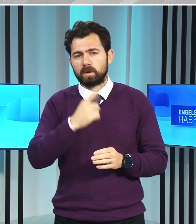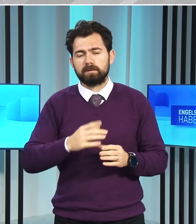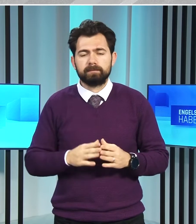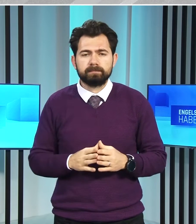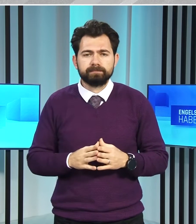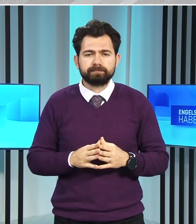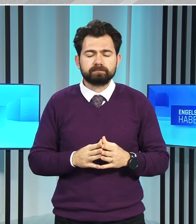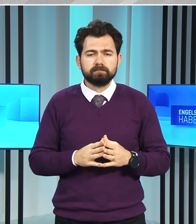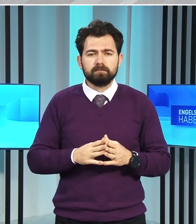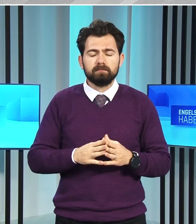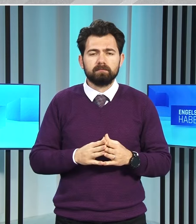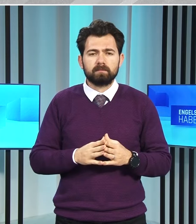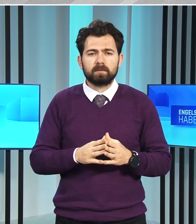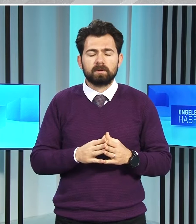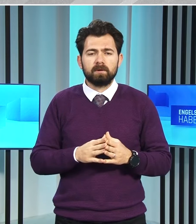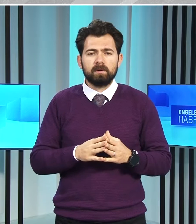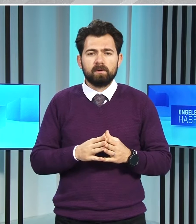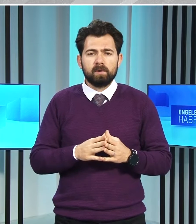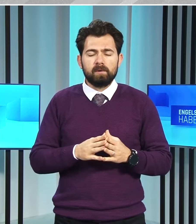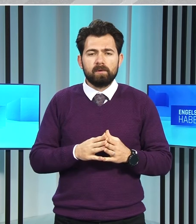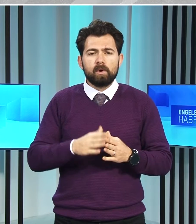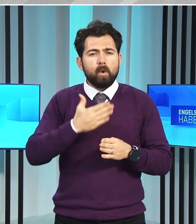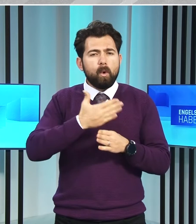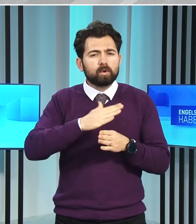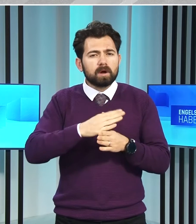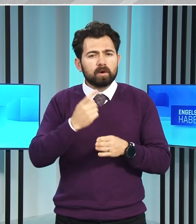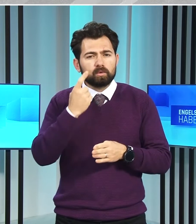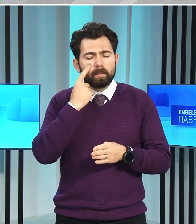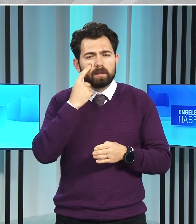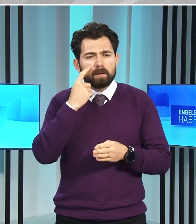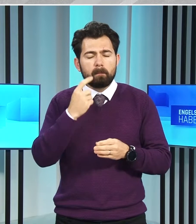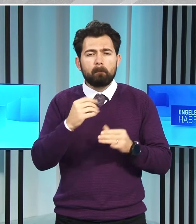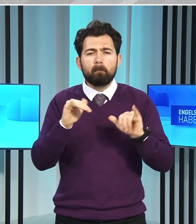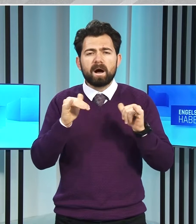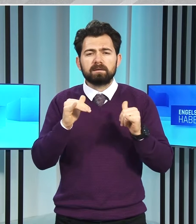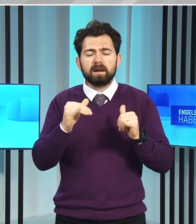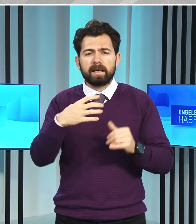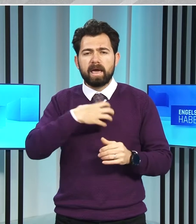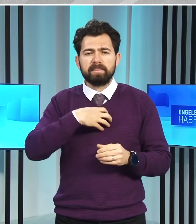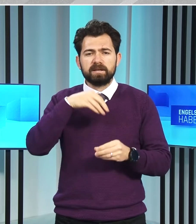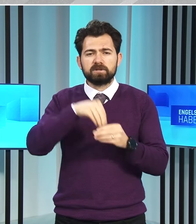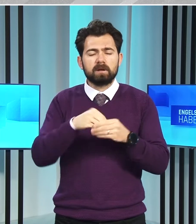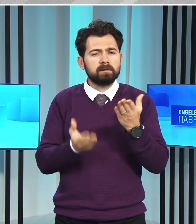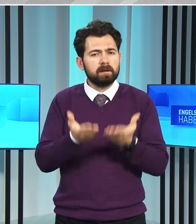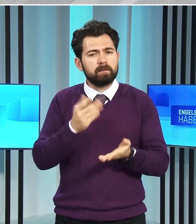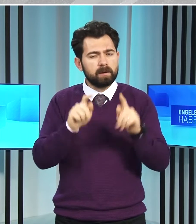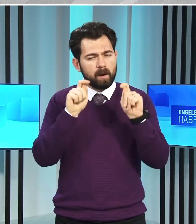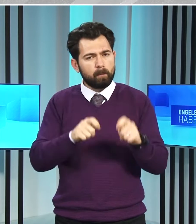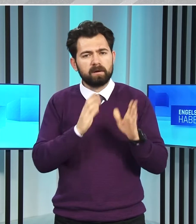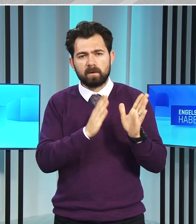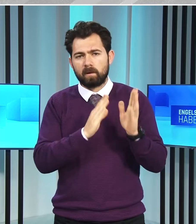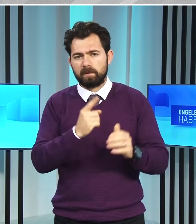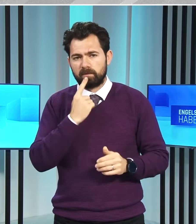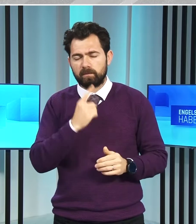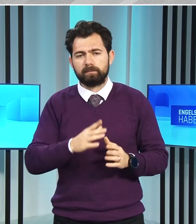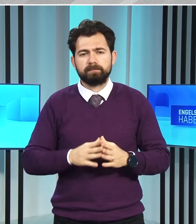Öte yandan koalisyonu oluşturan partiler yetkili organlarında değerlendirmelerde bulunuyor.